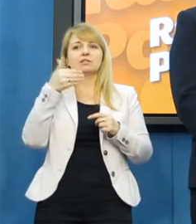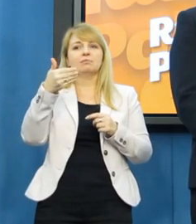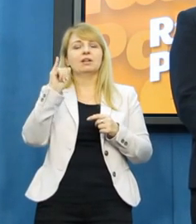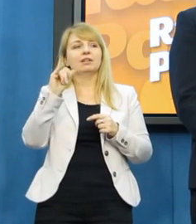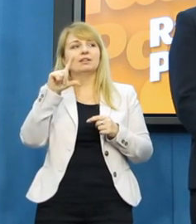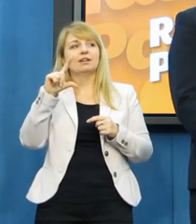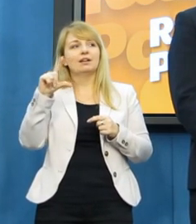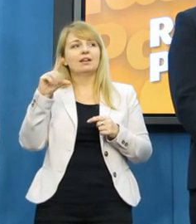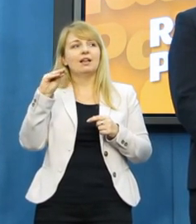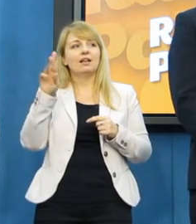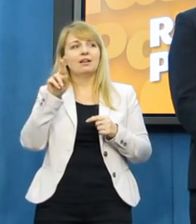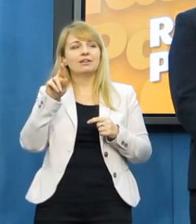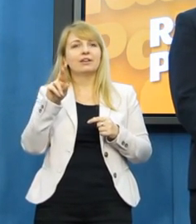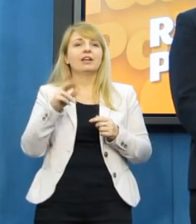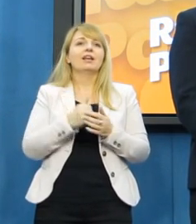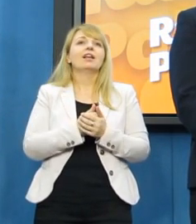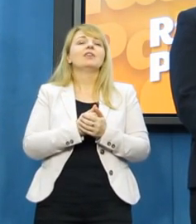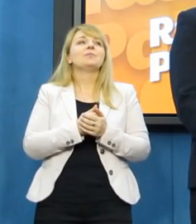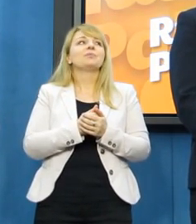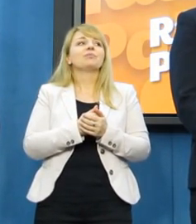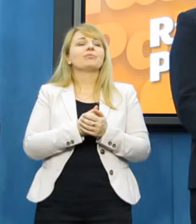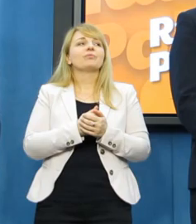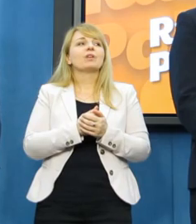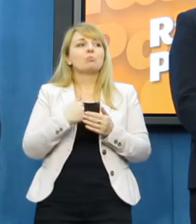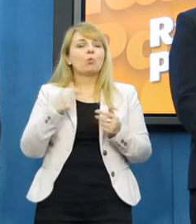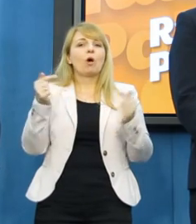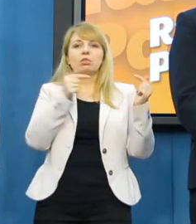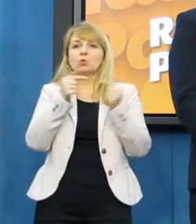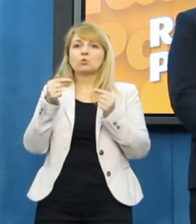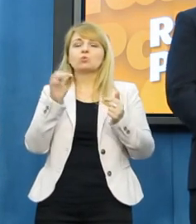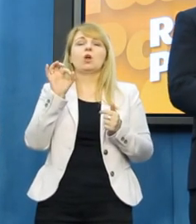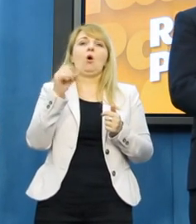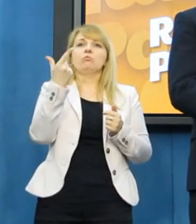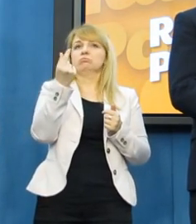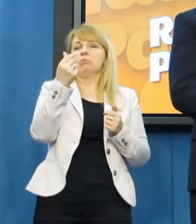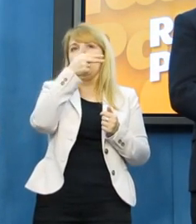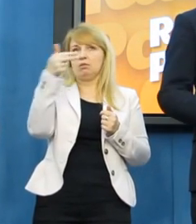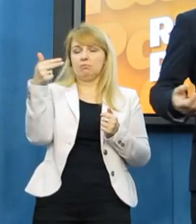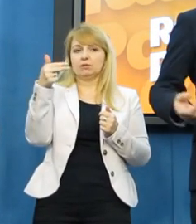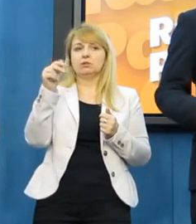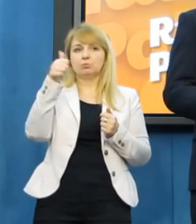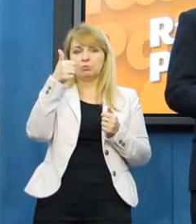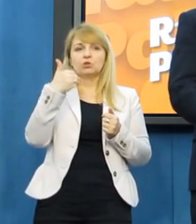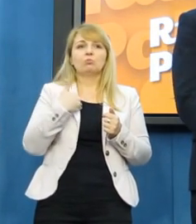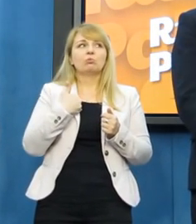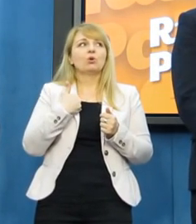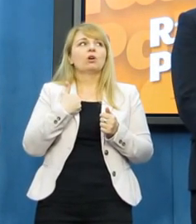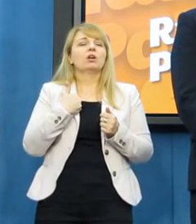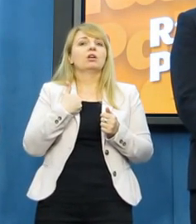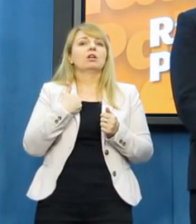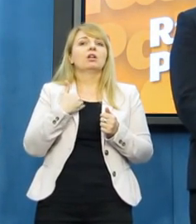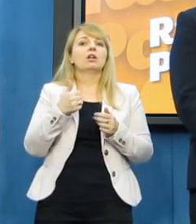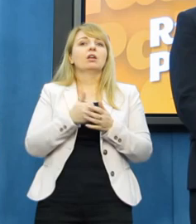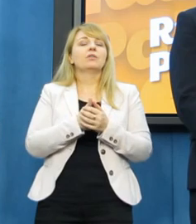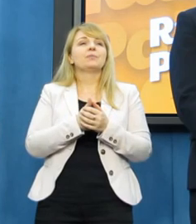Czy oprócz Dzień dobry coś padło? Czy w tej sprawie panowie rozmawiali? Nie, Dyskutowaliśmy na przykład o dwóch kwestiach. Dyskutowaliśmy, myślę, że tu nie zrobię jakiegoś